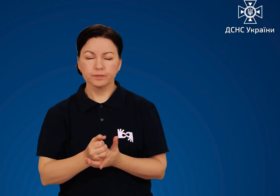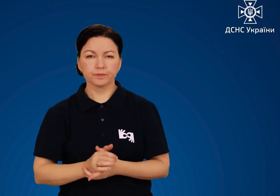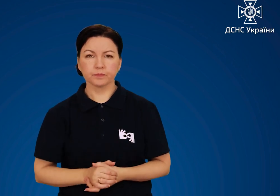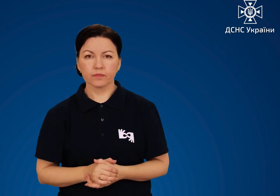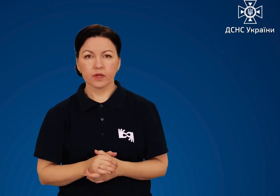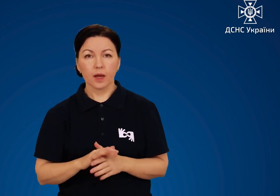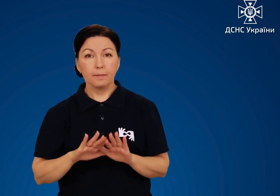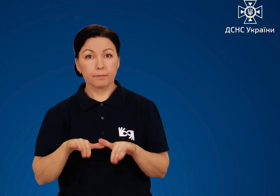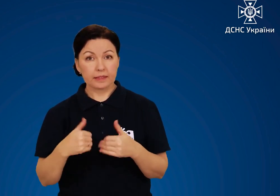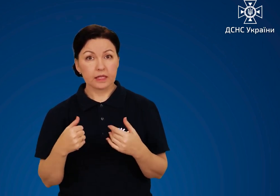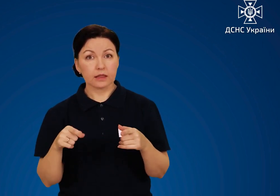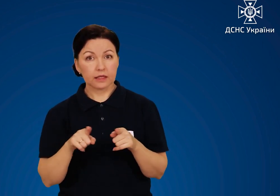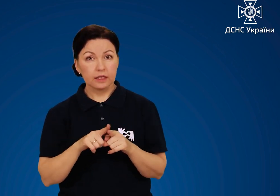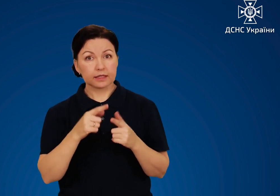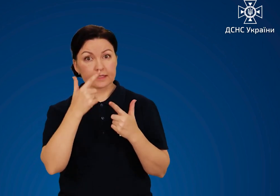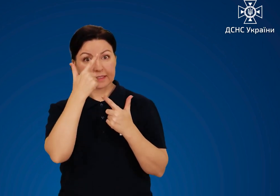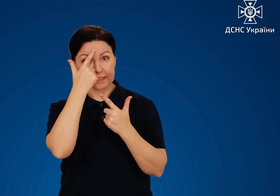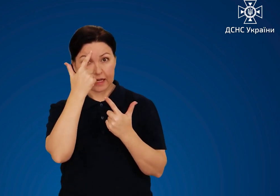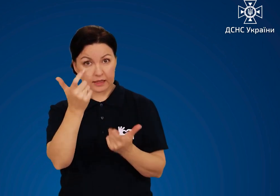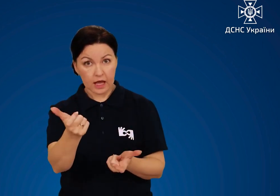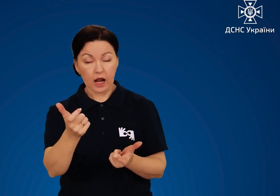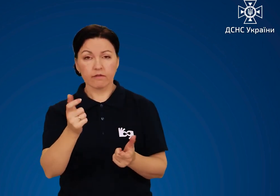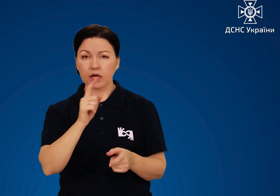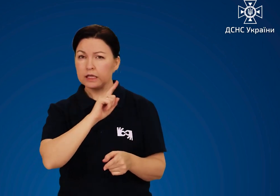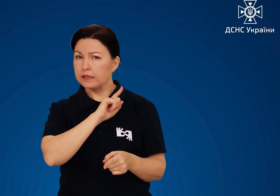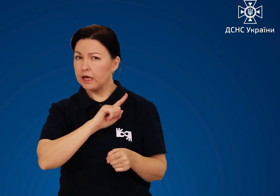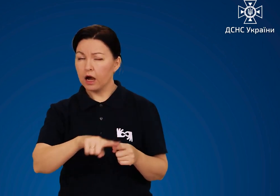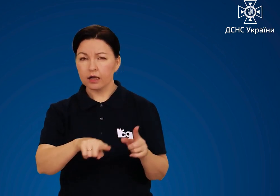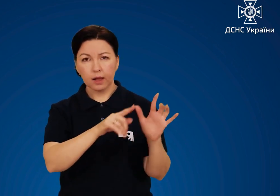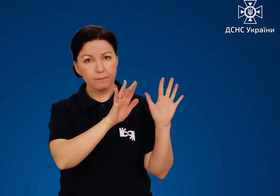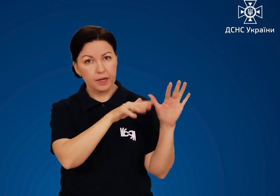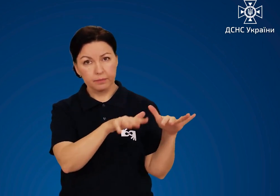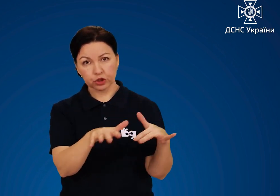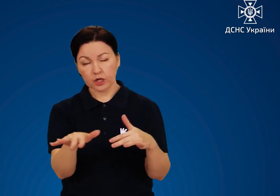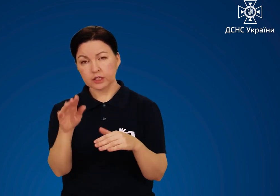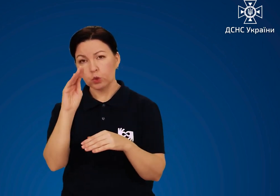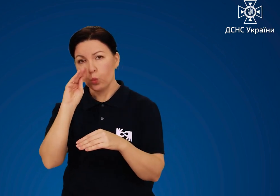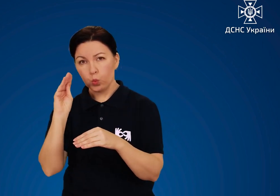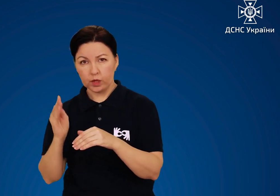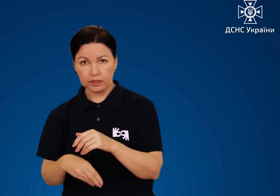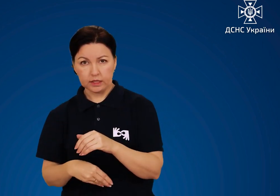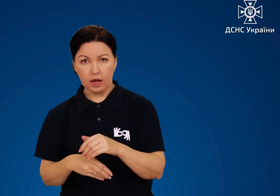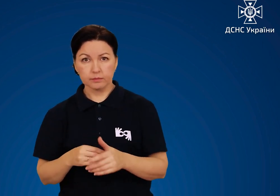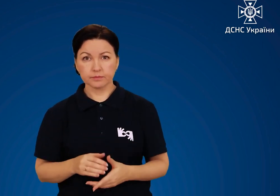Після таких сигналів негайно переміщайтеся в укриття. Дякую. Дякую.